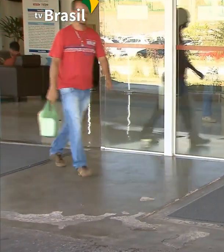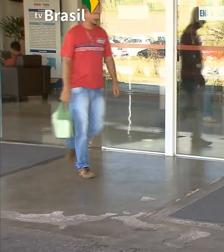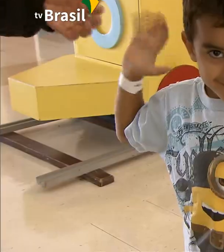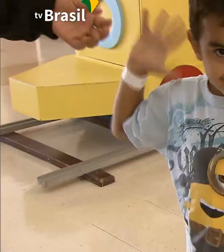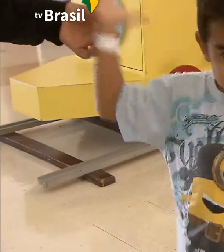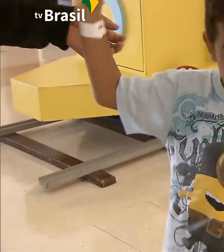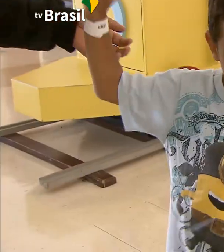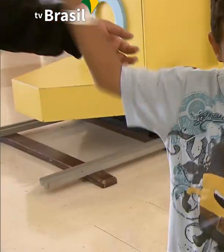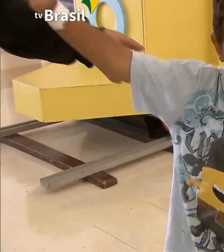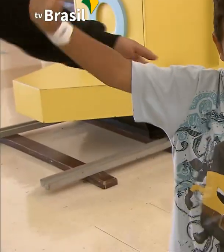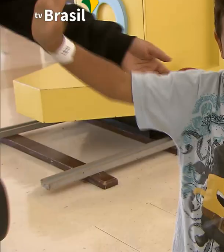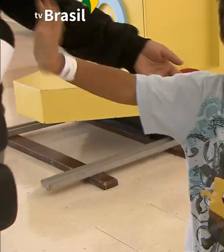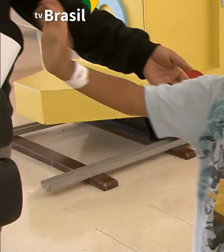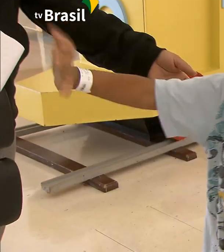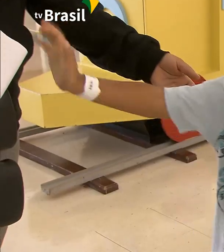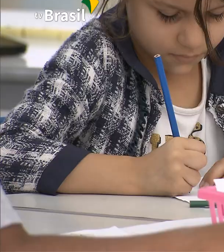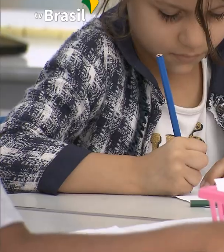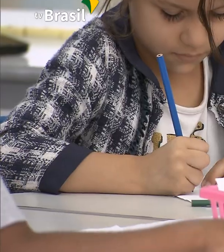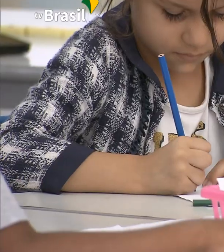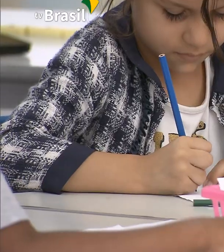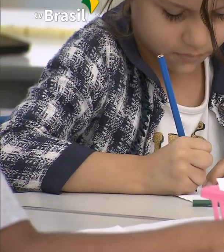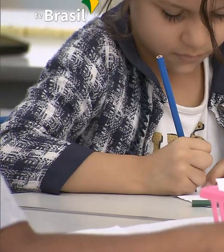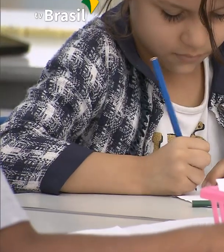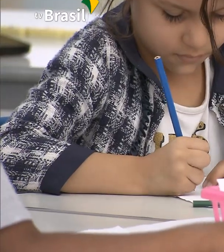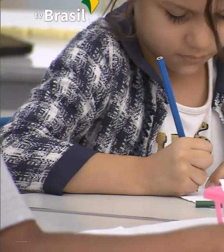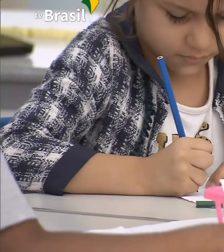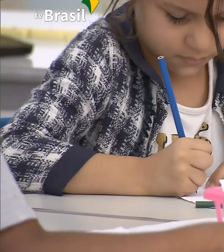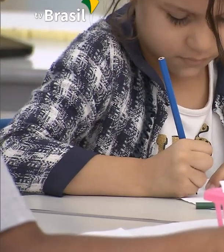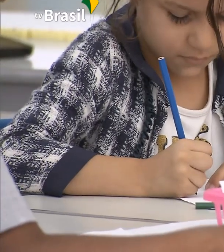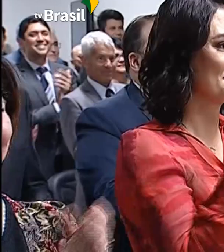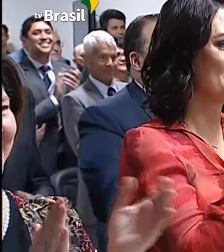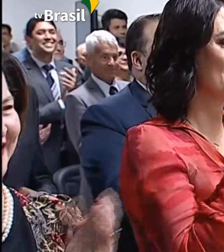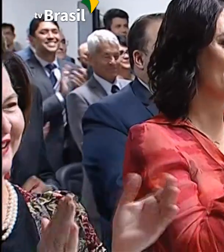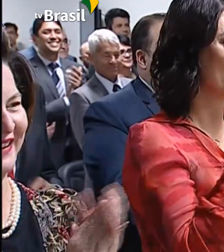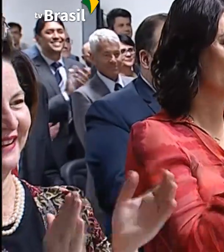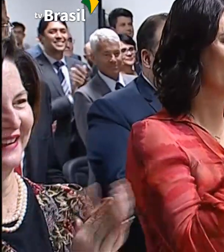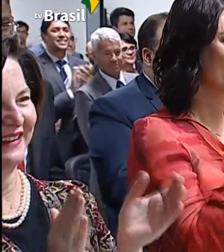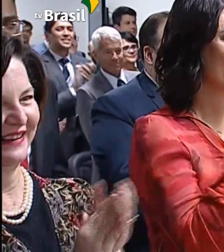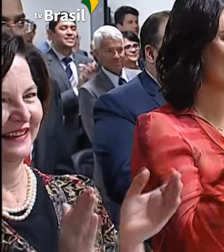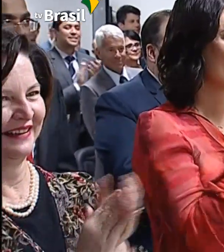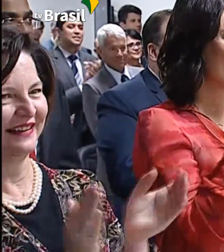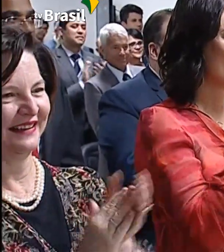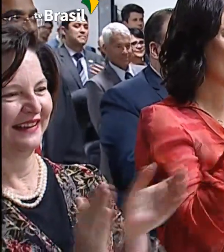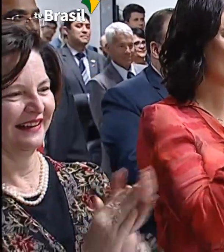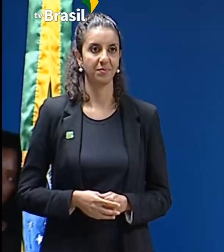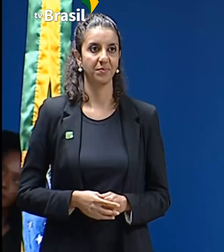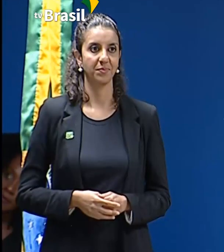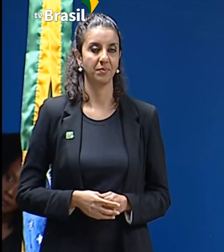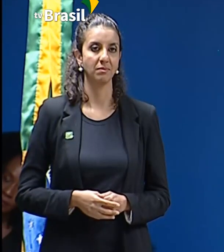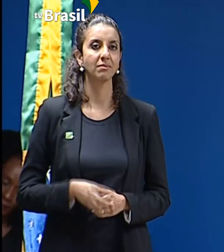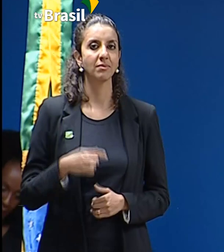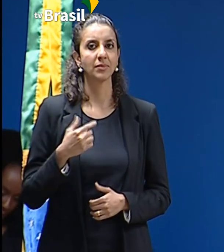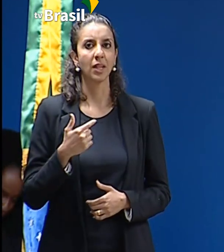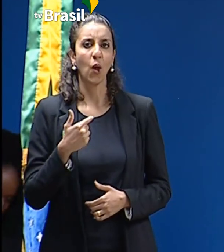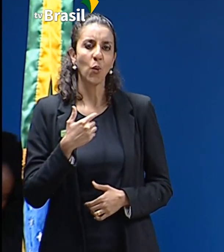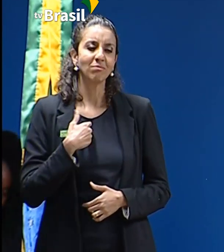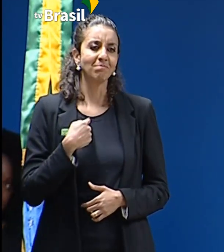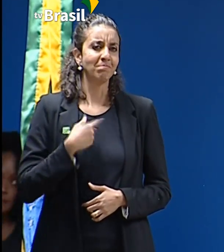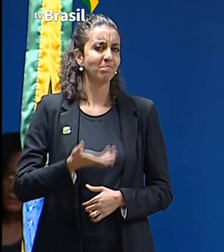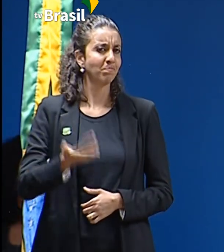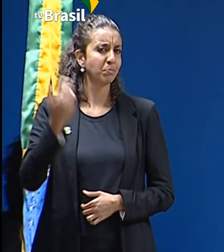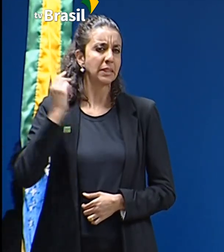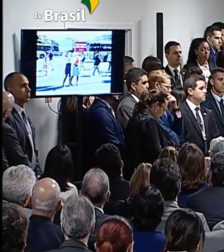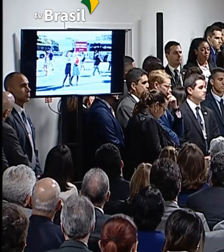um conselho, composto por representantes do governo federal e da sociedade civil. A presidência deste conselho estará a cargo da primeira-dama,